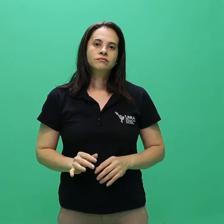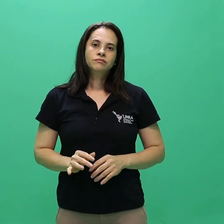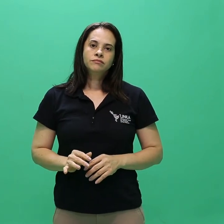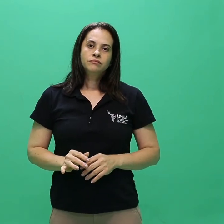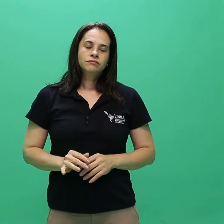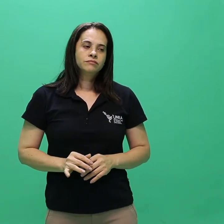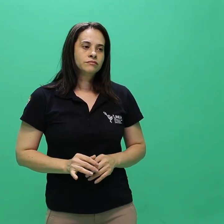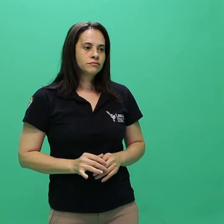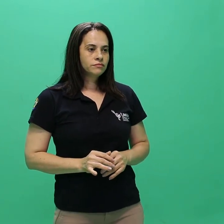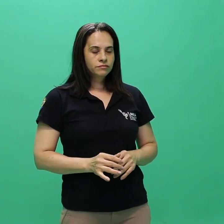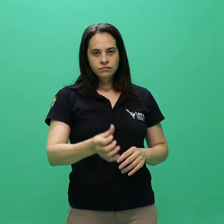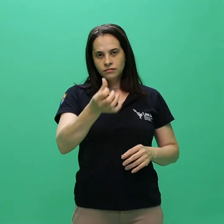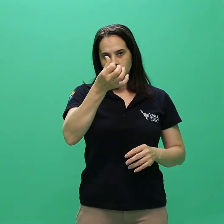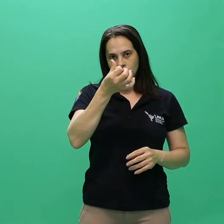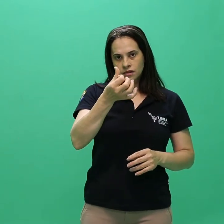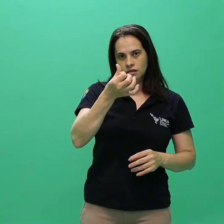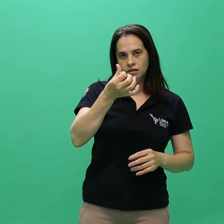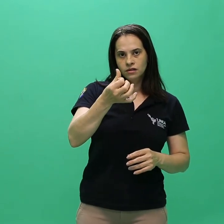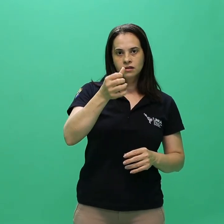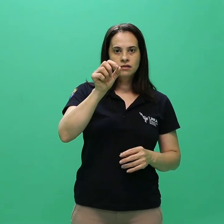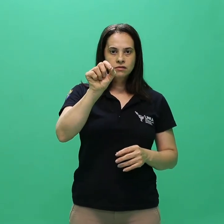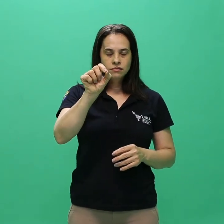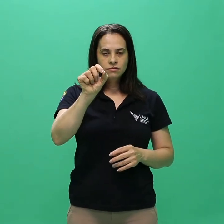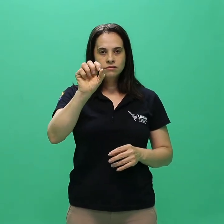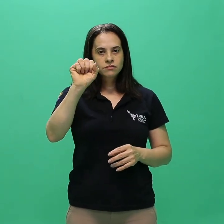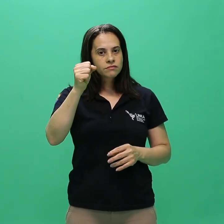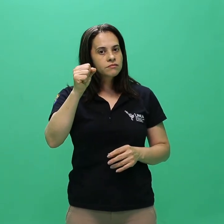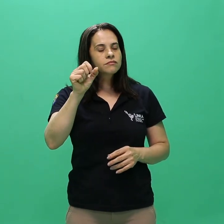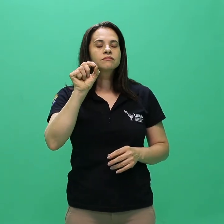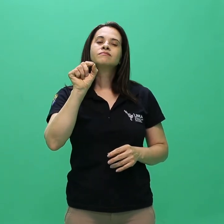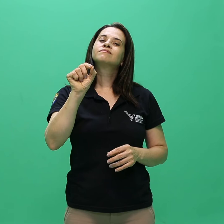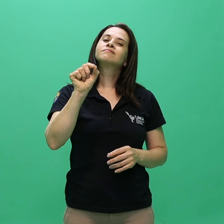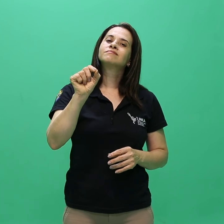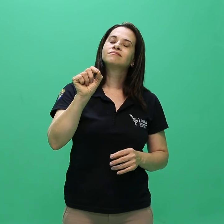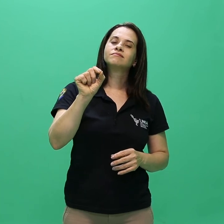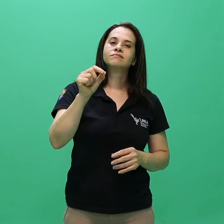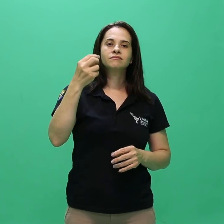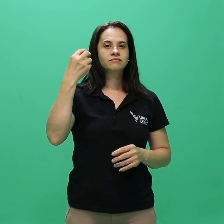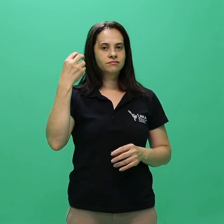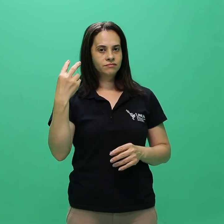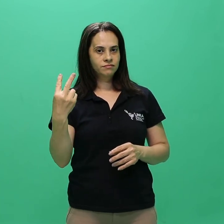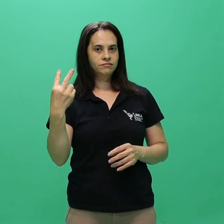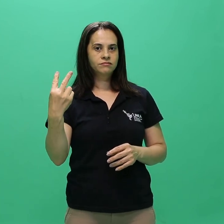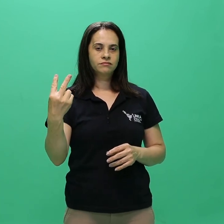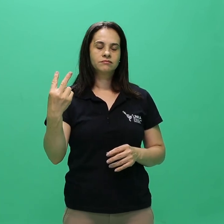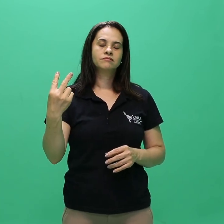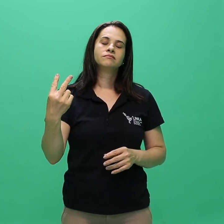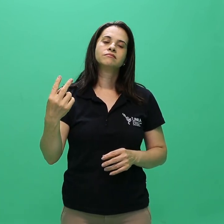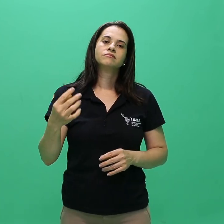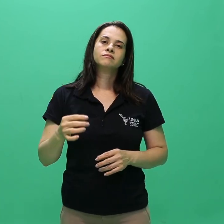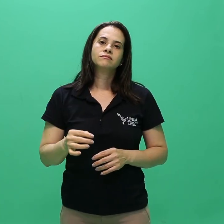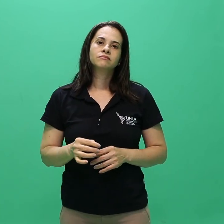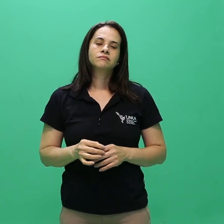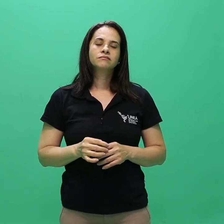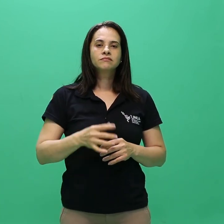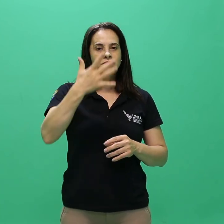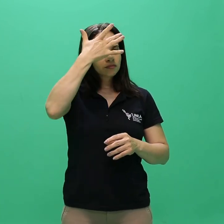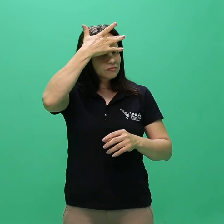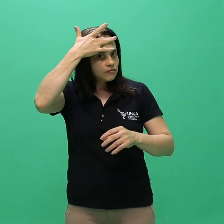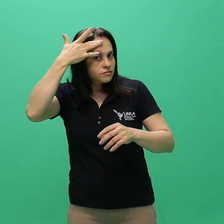6.8.2 O candidato deve estar ciente desde já que